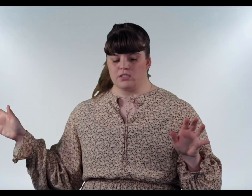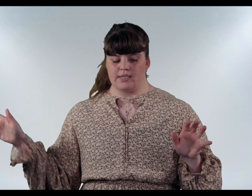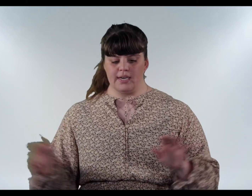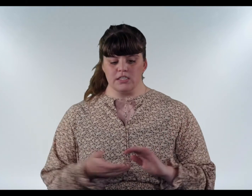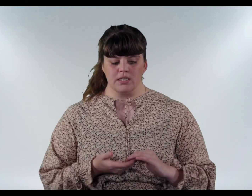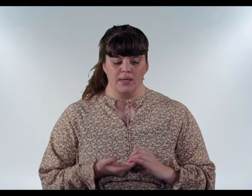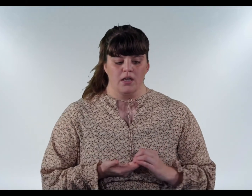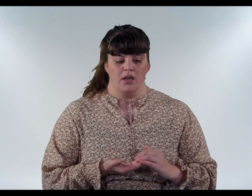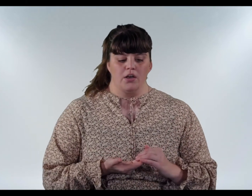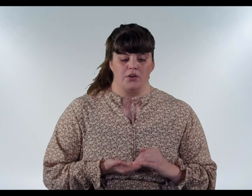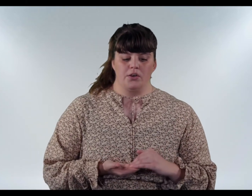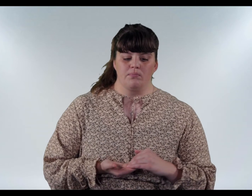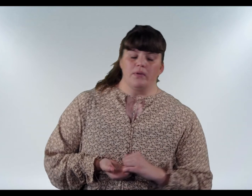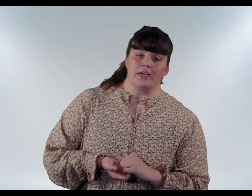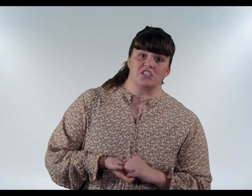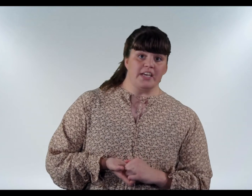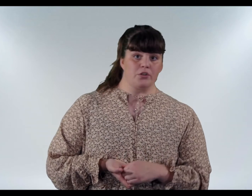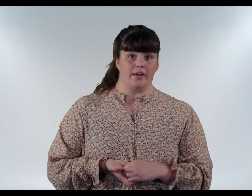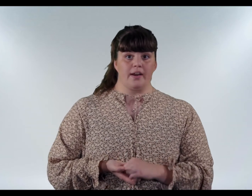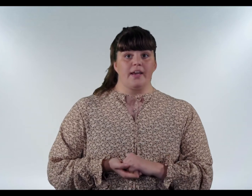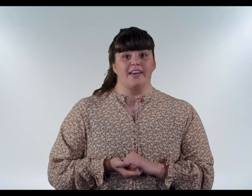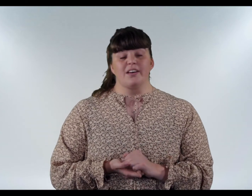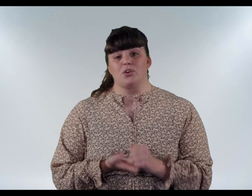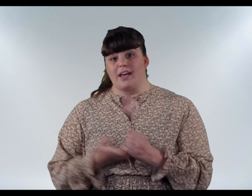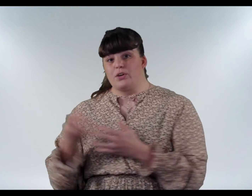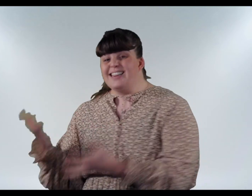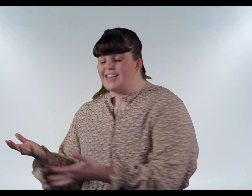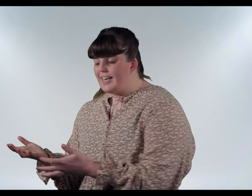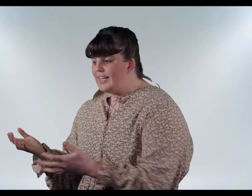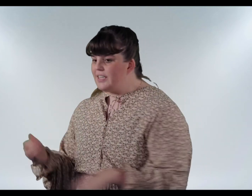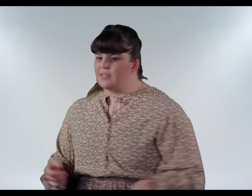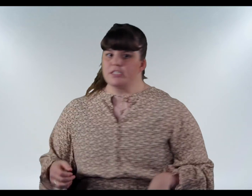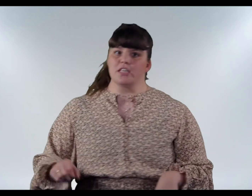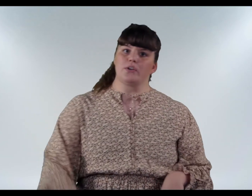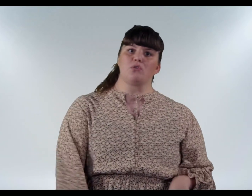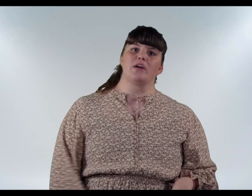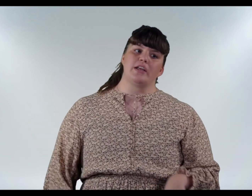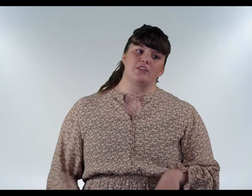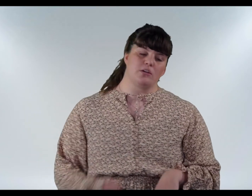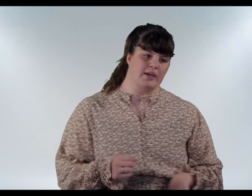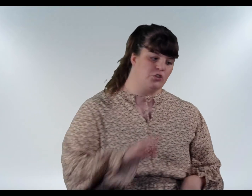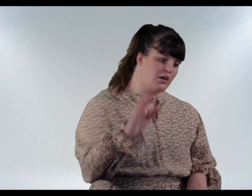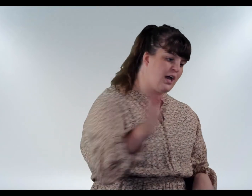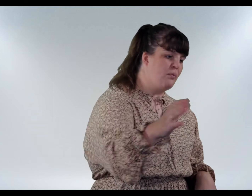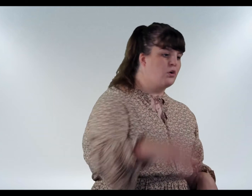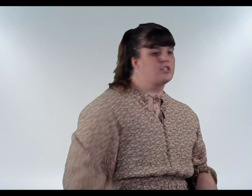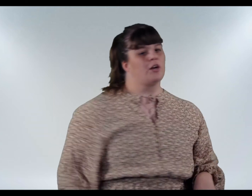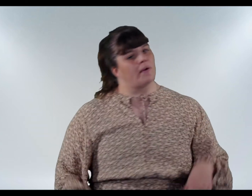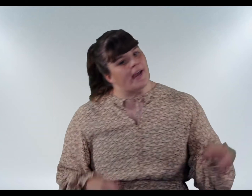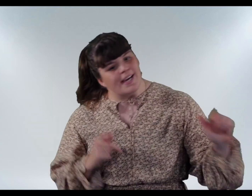gerðist. Hann stýður aðra ef einhverju gengur illa leik, til dæmis stafu jákvæða leitói, er mættur að klappa öxluna og bara hei,